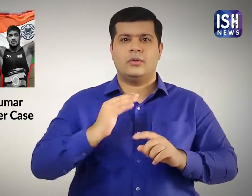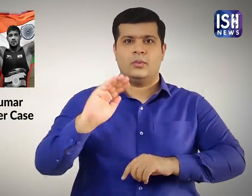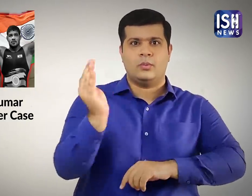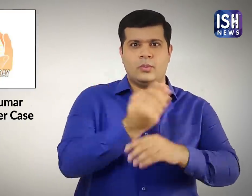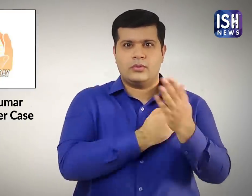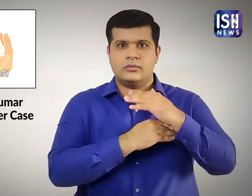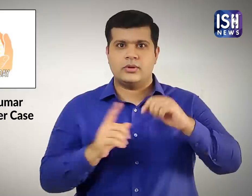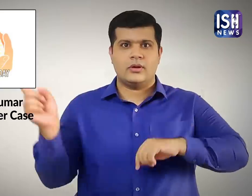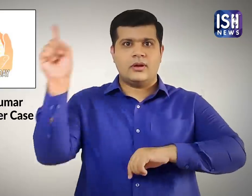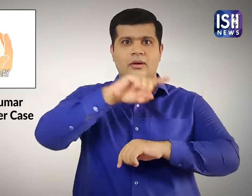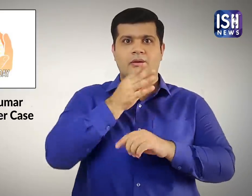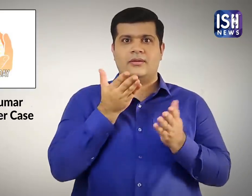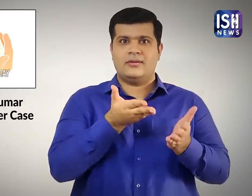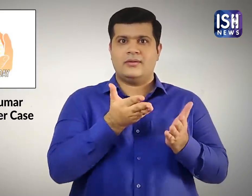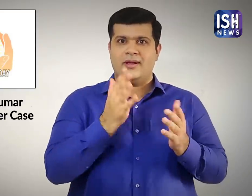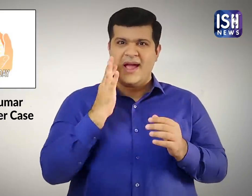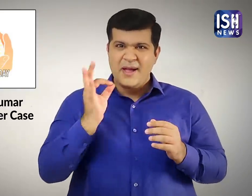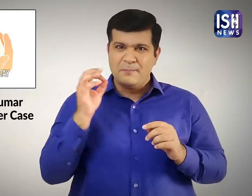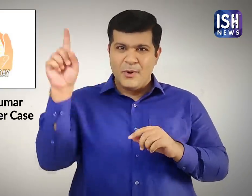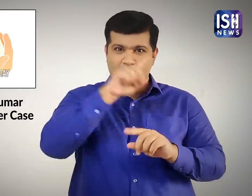पर चैंपियन पहलवान को गिरफ्टार किया